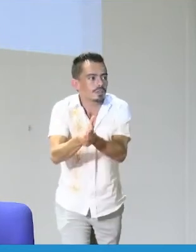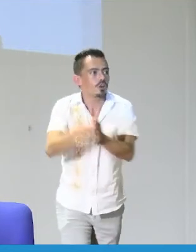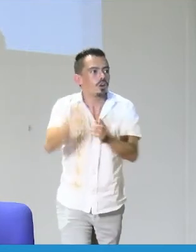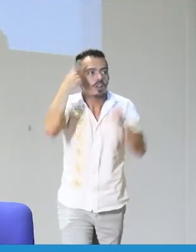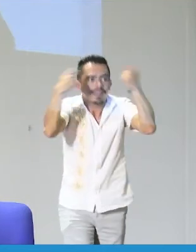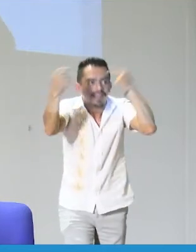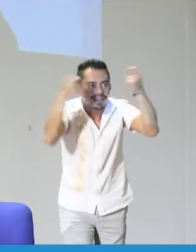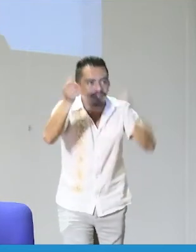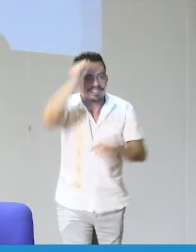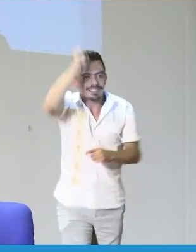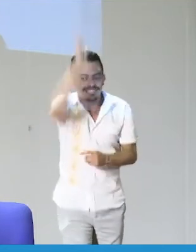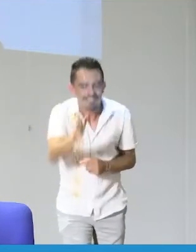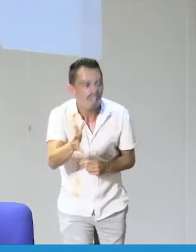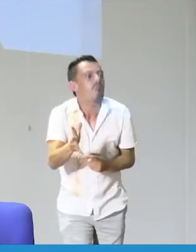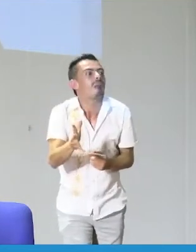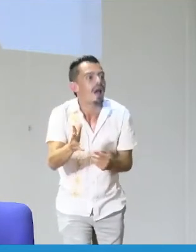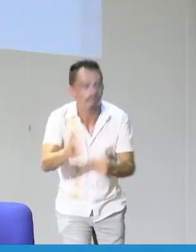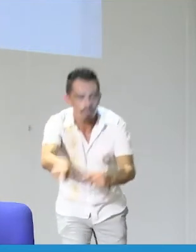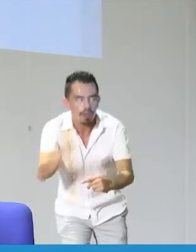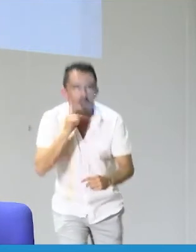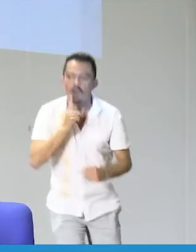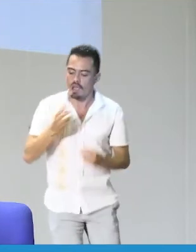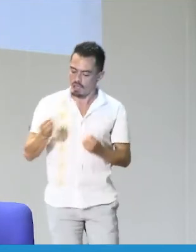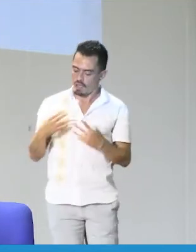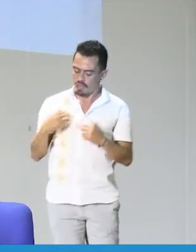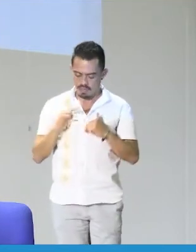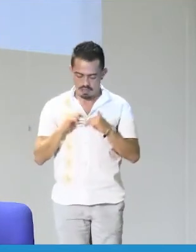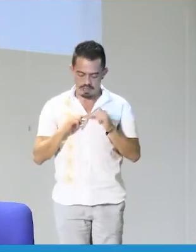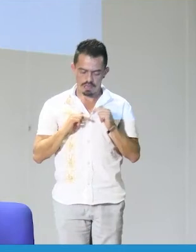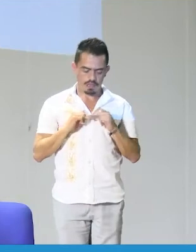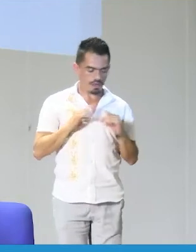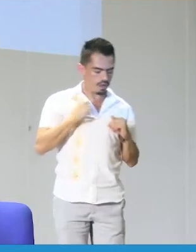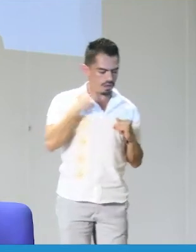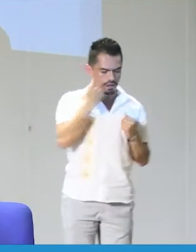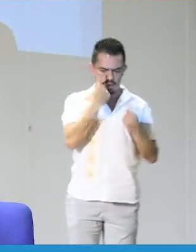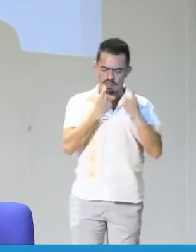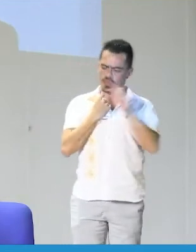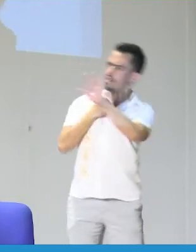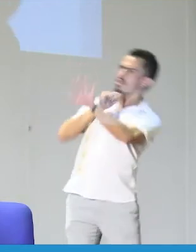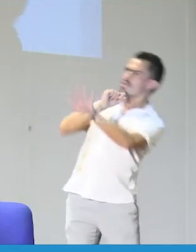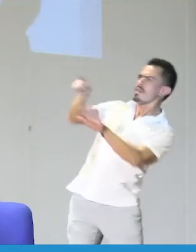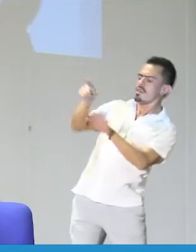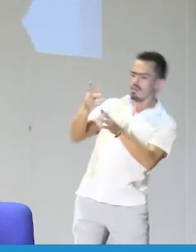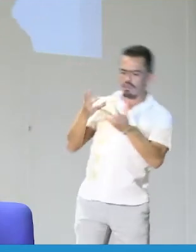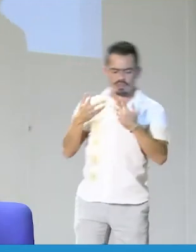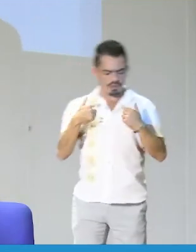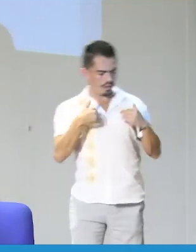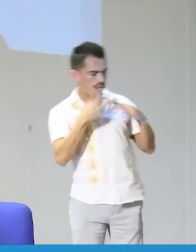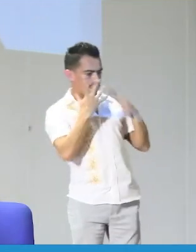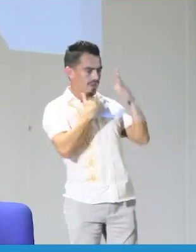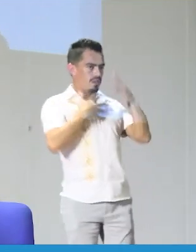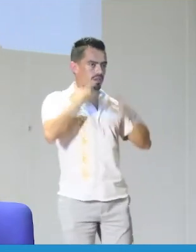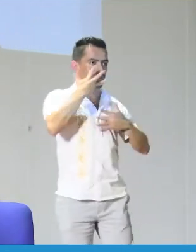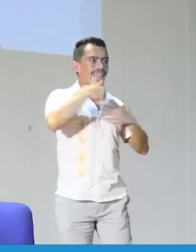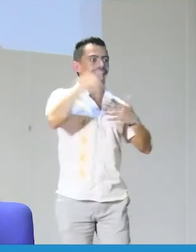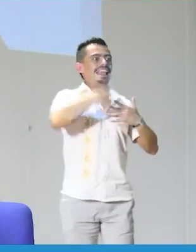constante que garantice en realidad que la identidad sea apropiada. Deben incluirse herramientas, estrategias